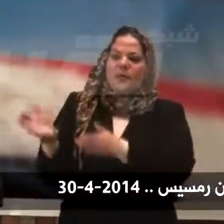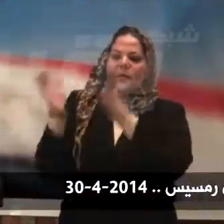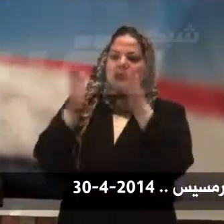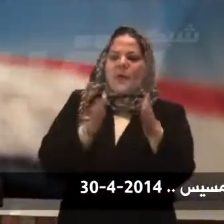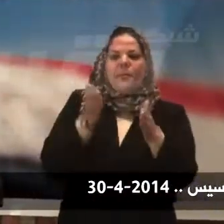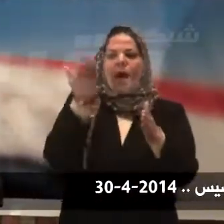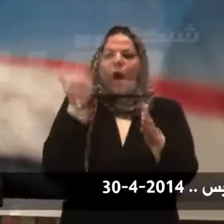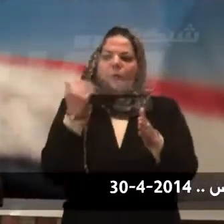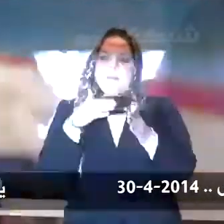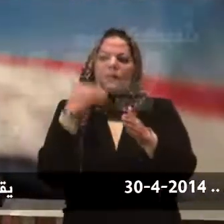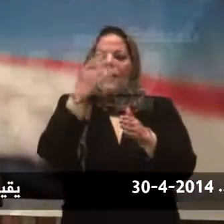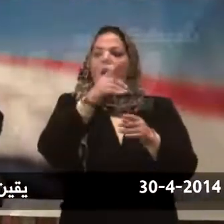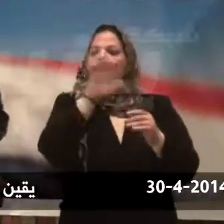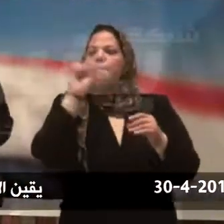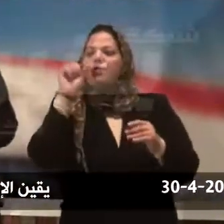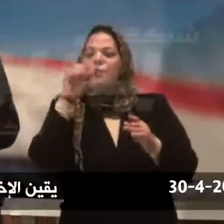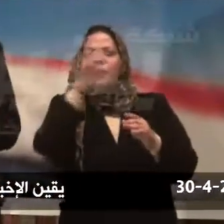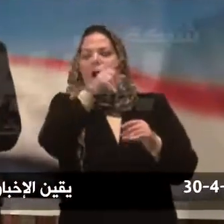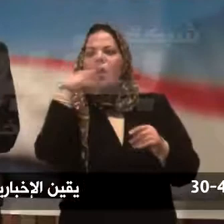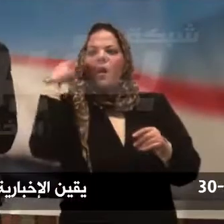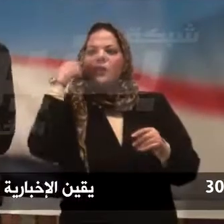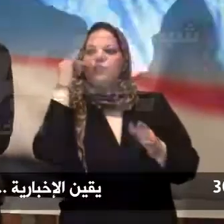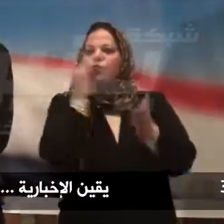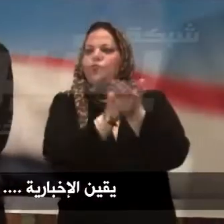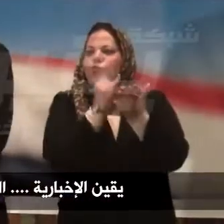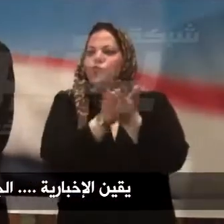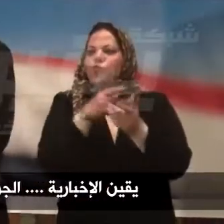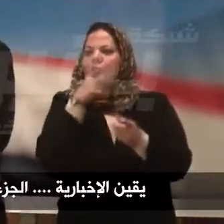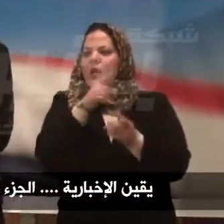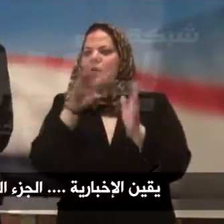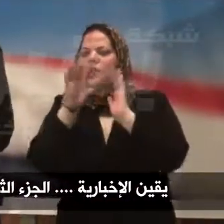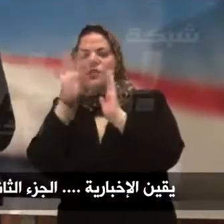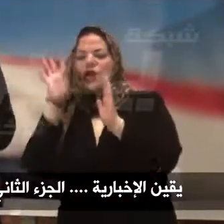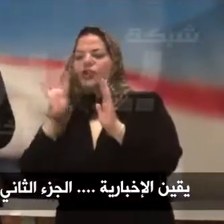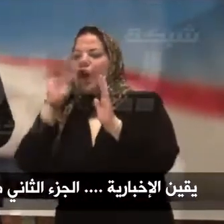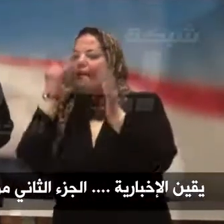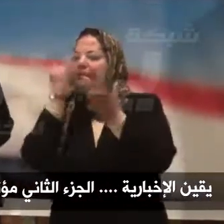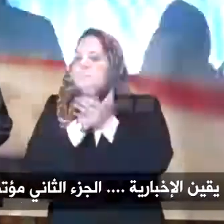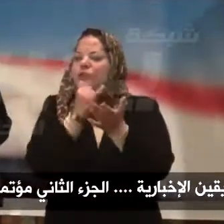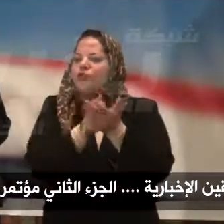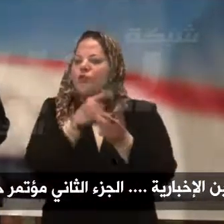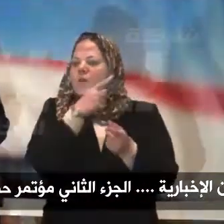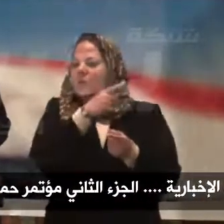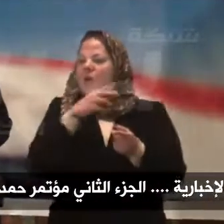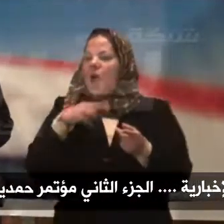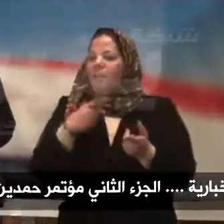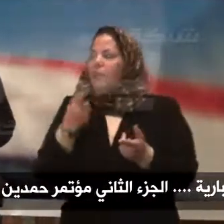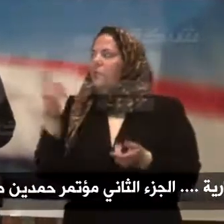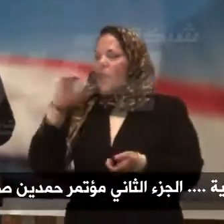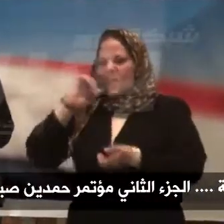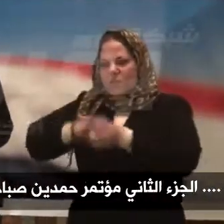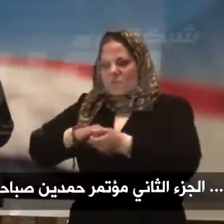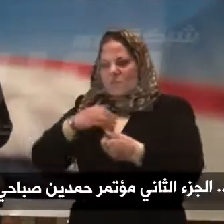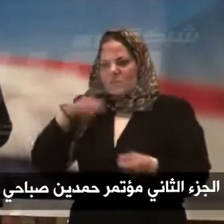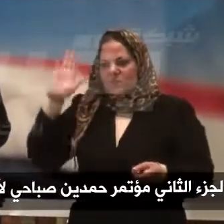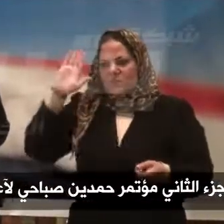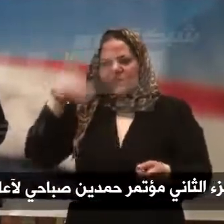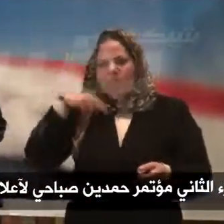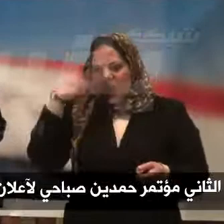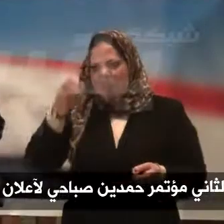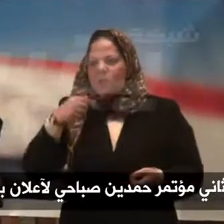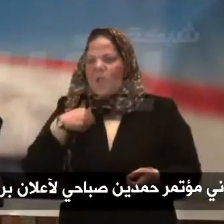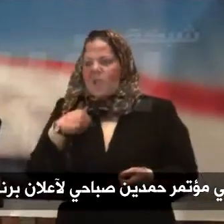البرلمان سلطة التشريع في يده مع سلطة التنفيذ قاعد باني لن